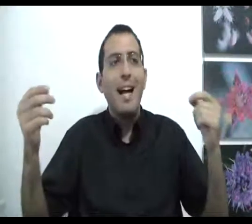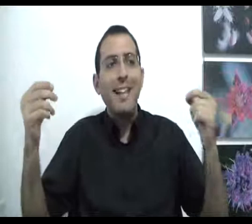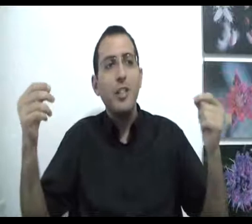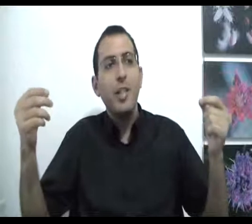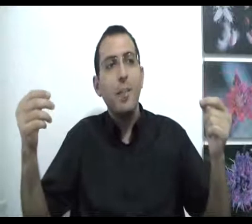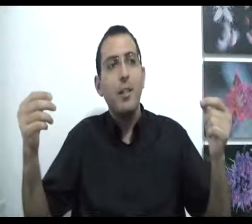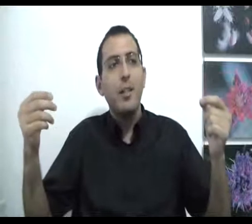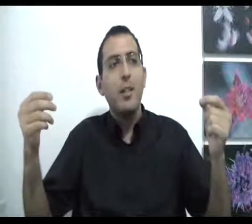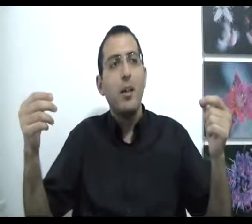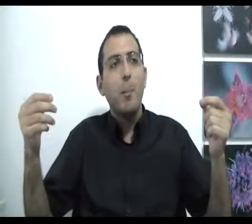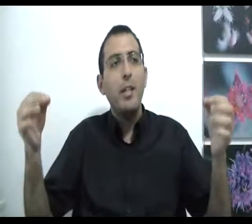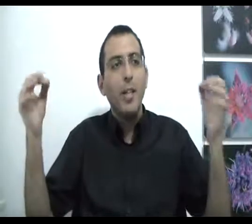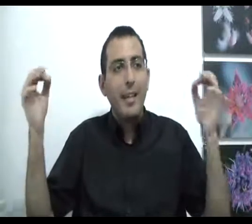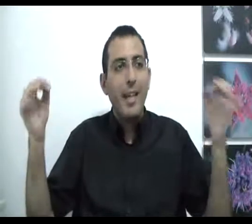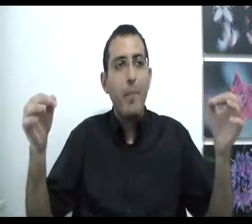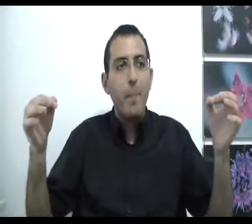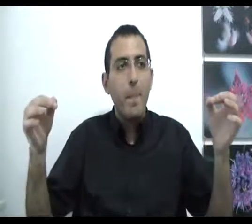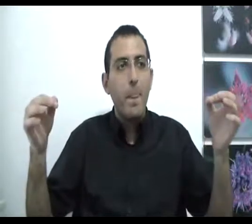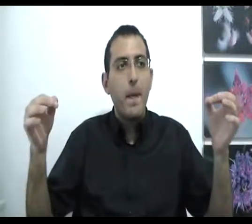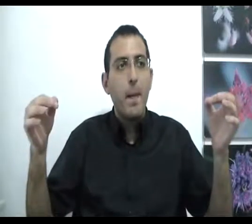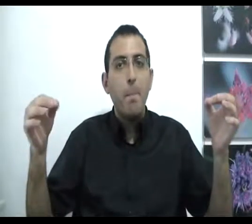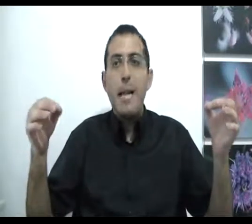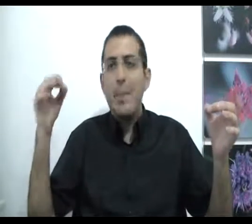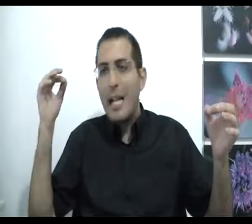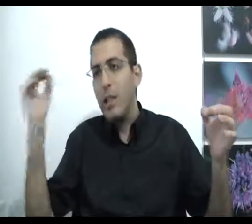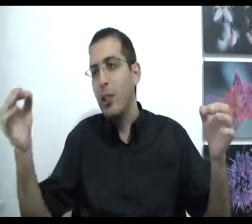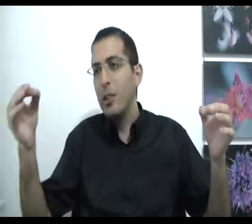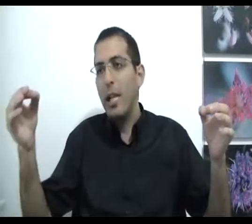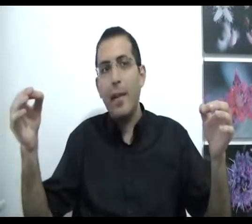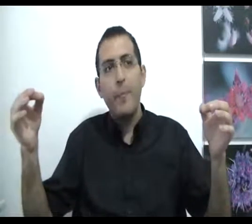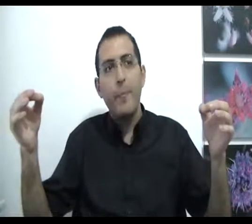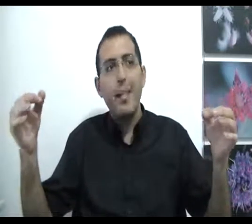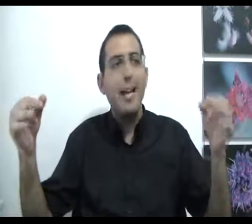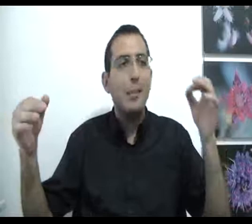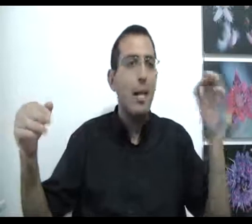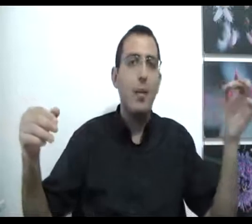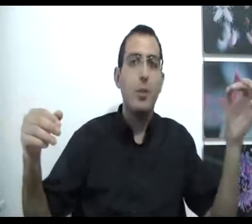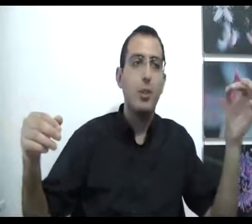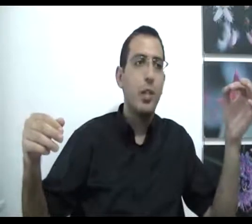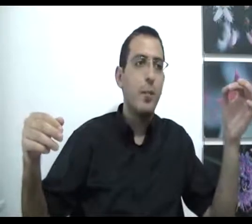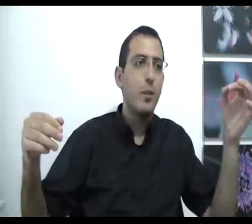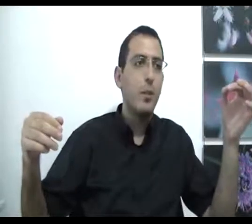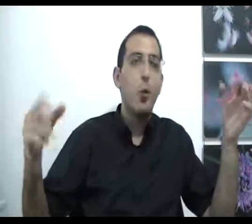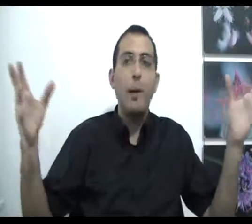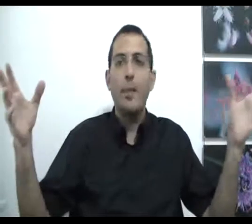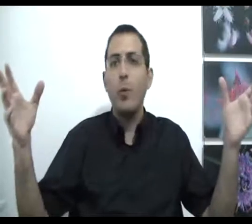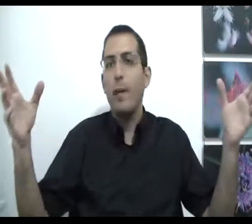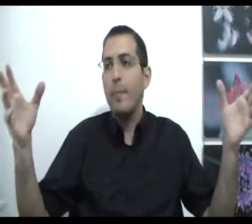אנשים משקרים מהמילה הראשונה שלהם עד המילה האחרונה שלהם. רובם ככולם.